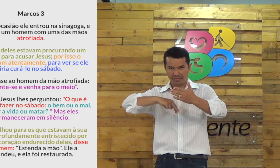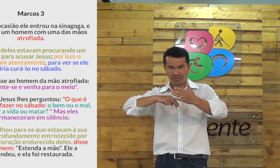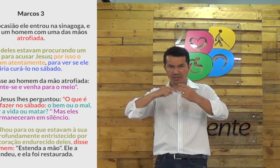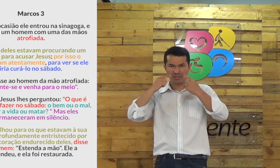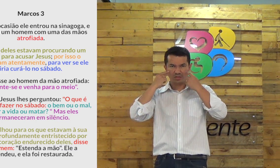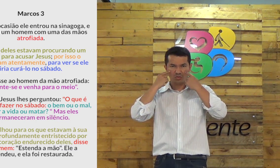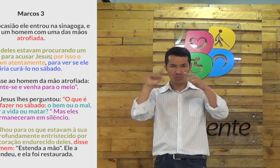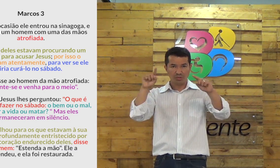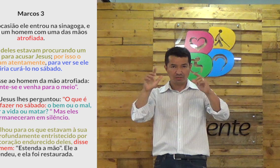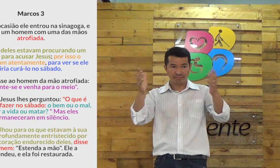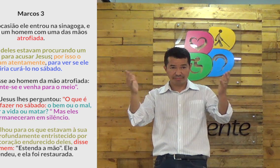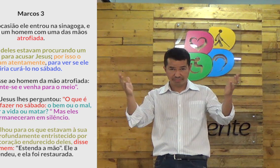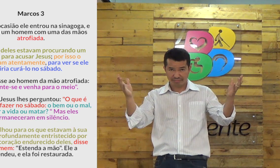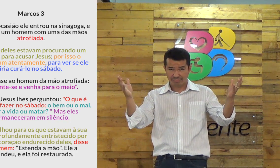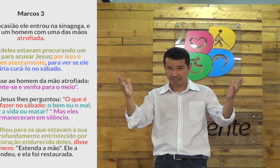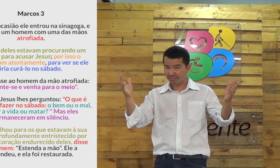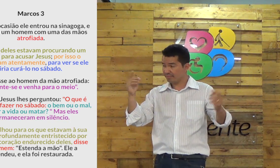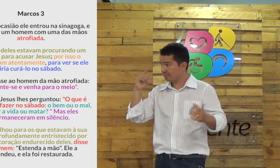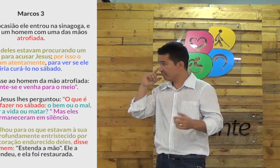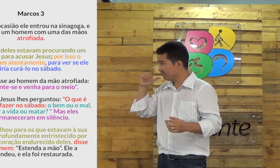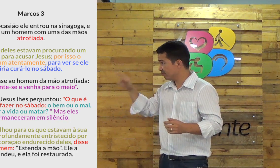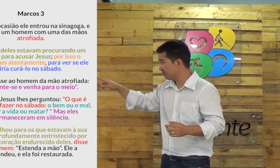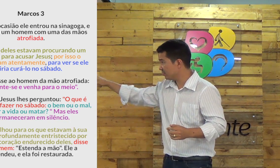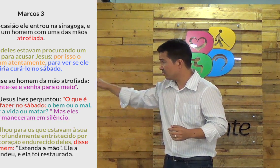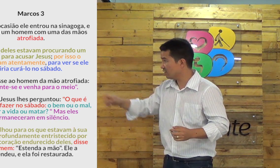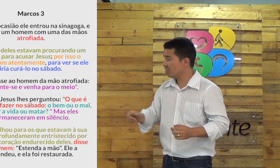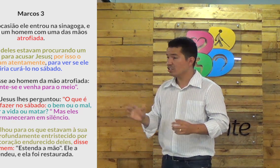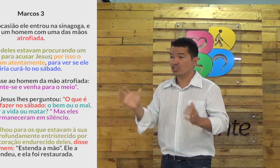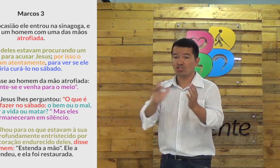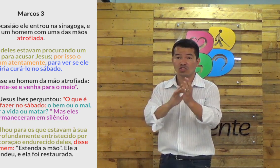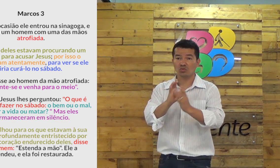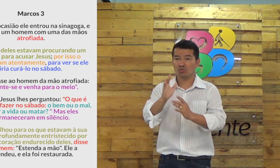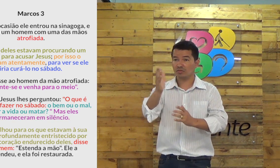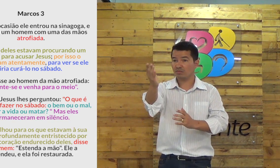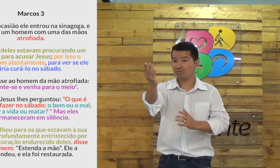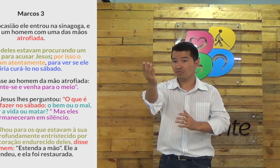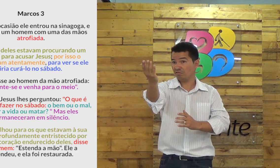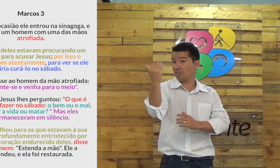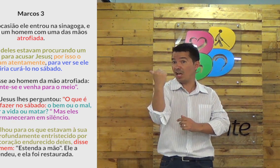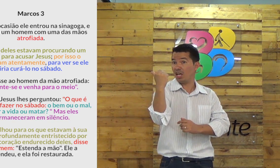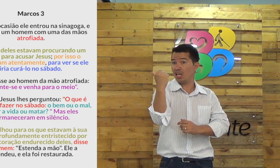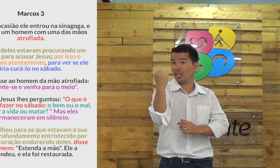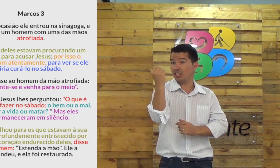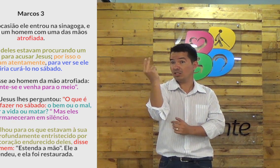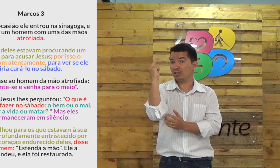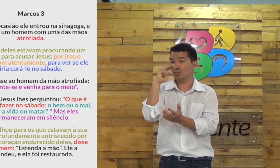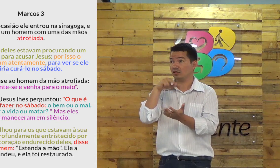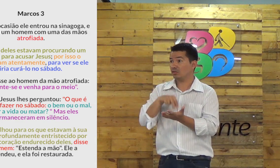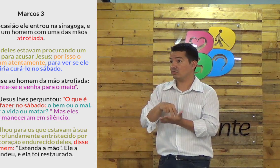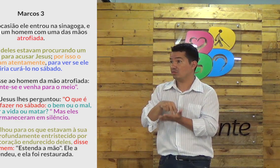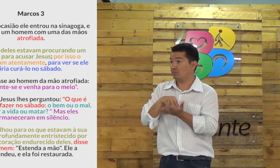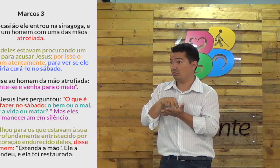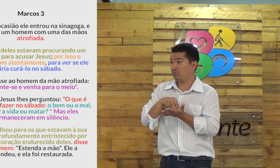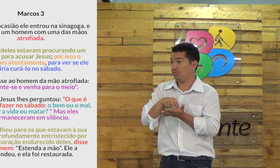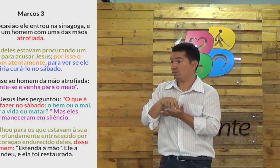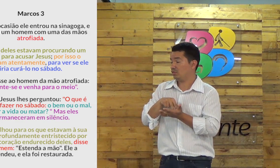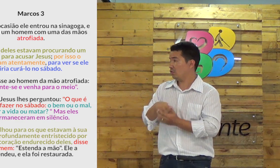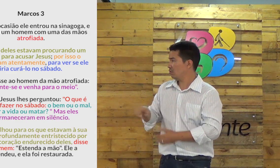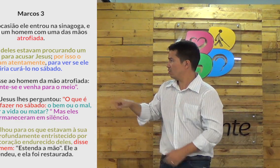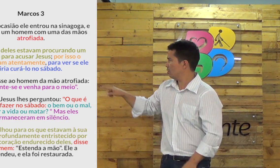Ok, lemos o texto. Mas o que nós podemos aprender com esse texto? A primeira coisa é que Jesus chamou aquele moço